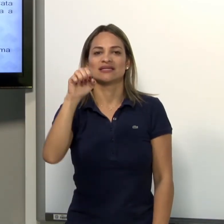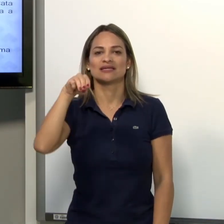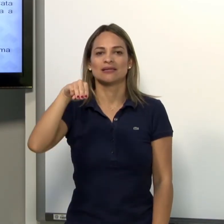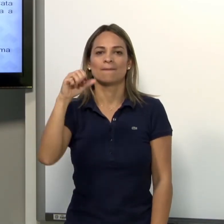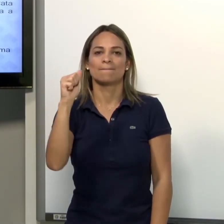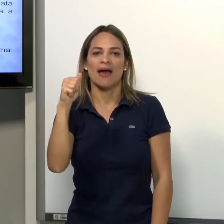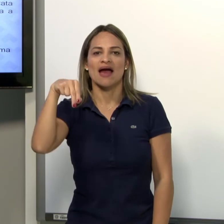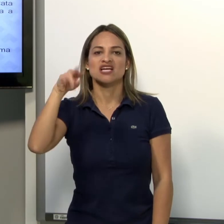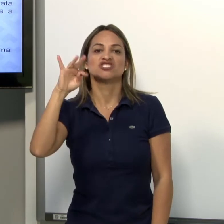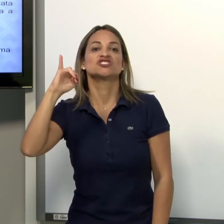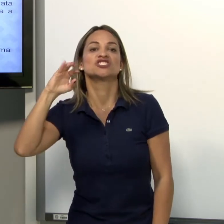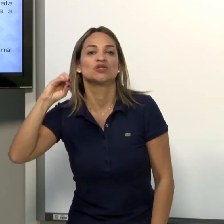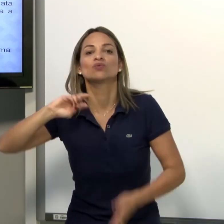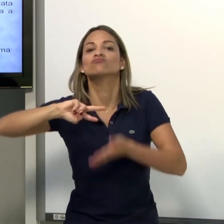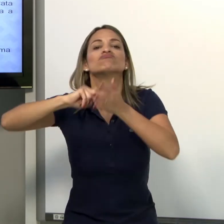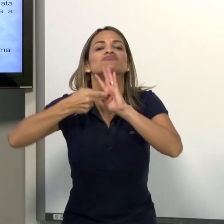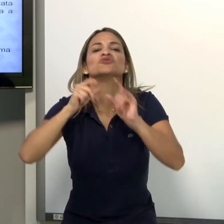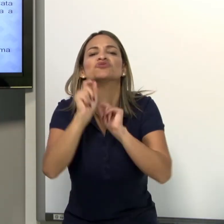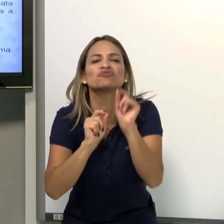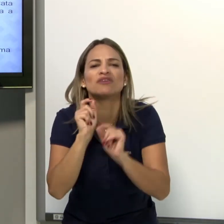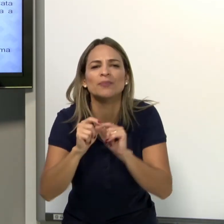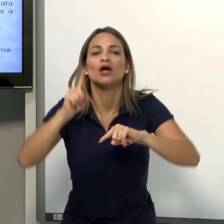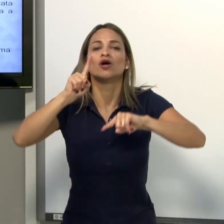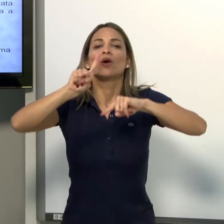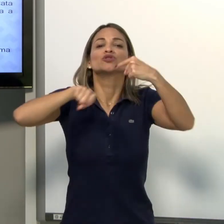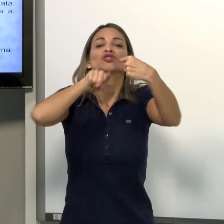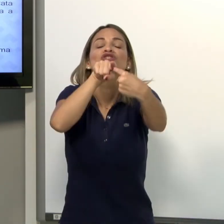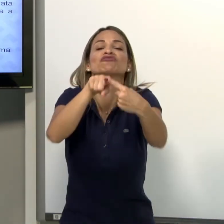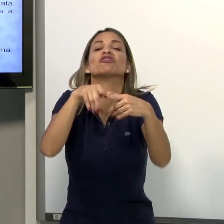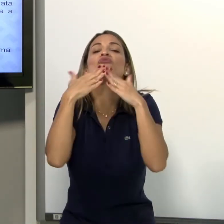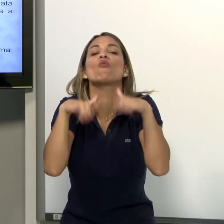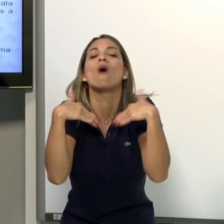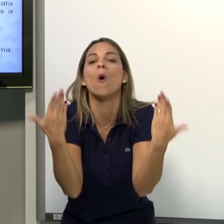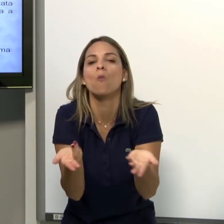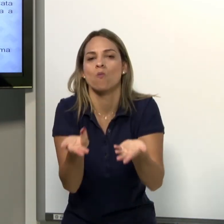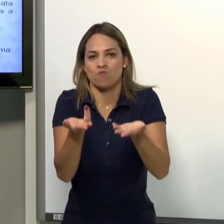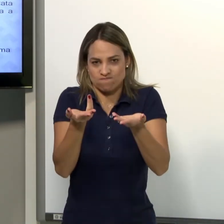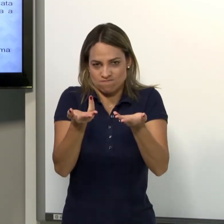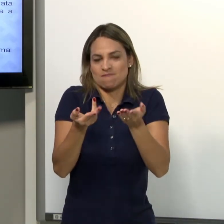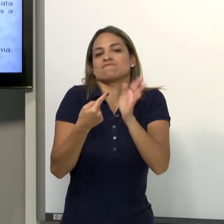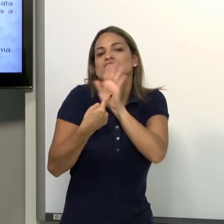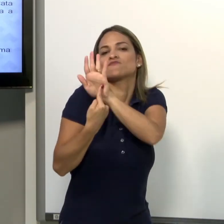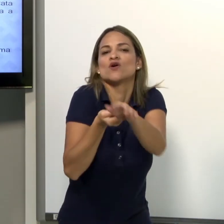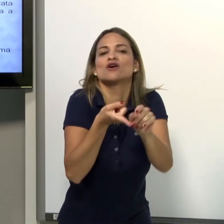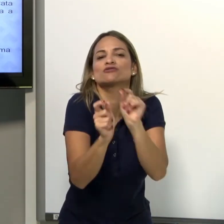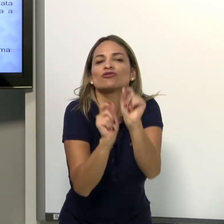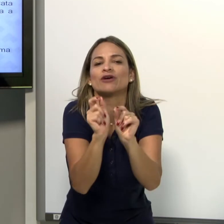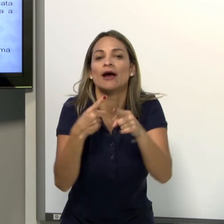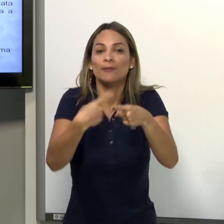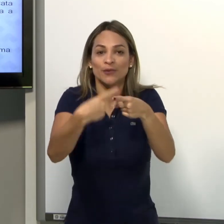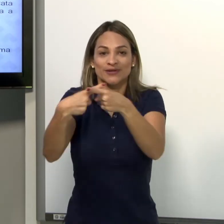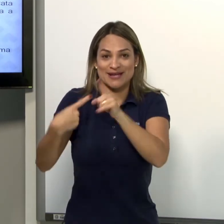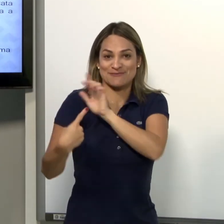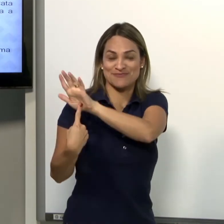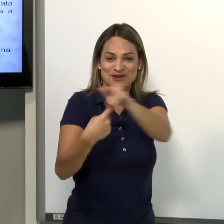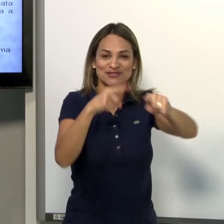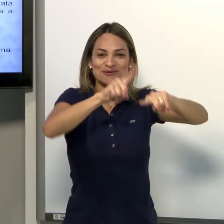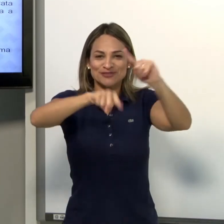Classificador semântico. Ele tem uma função parecida com o locativo. Ele mostra o lugar do